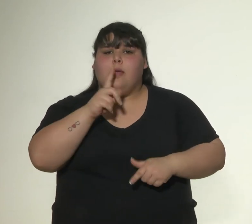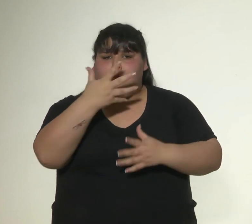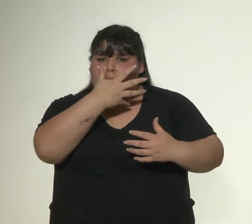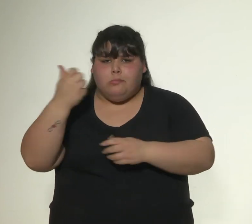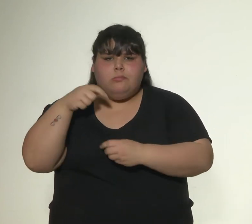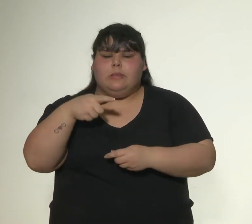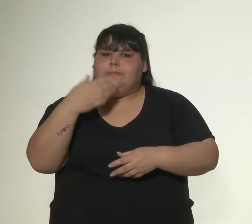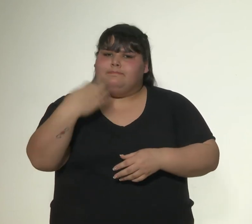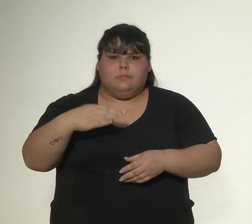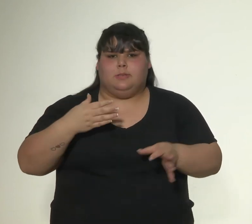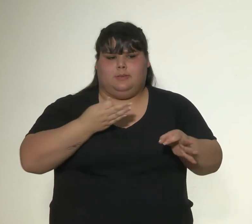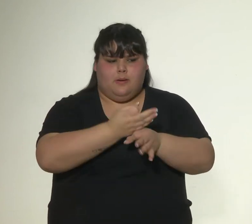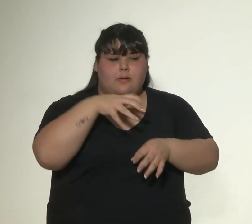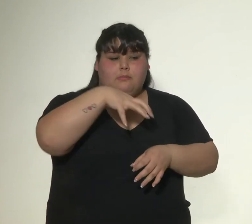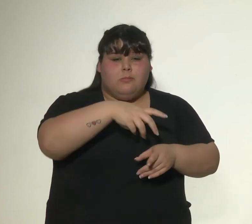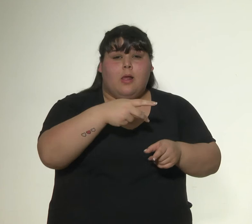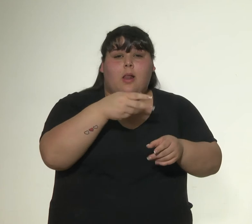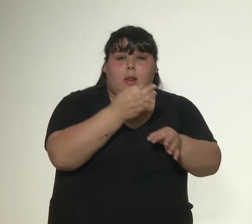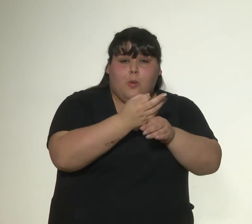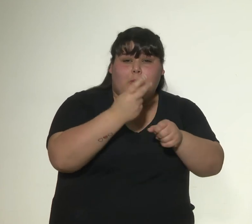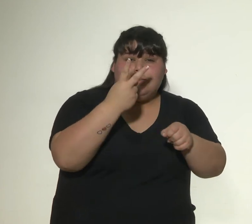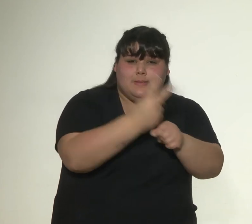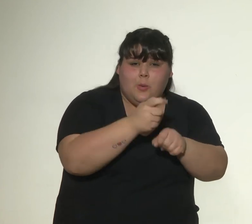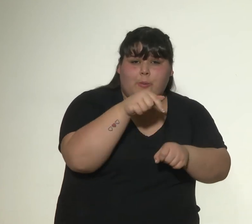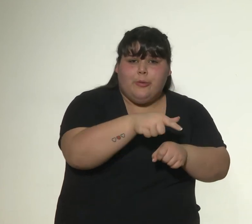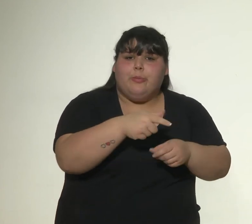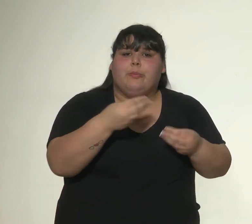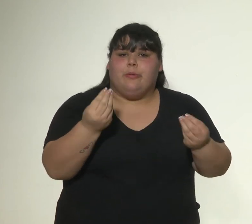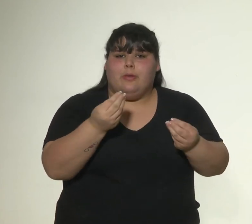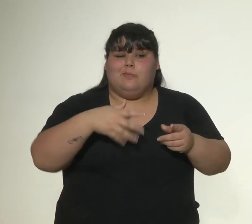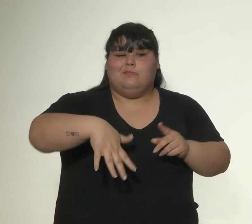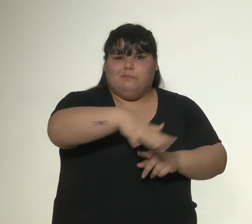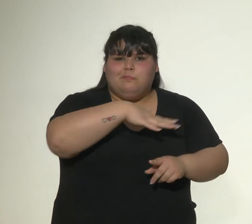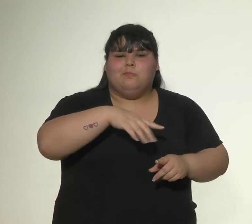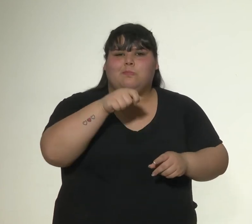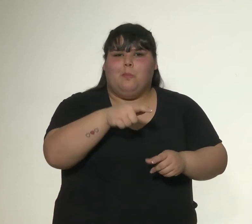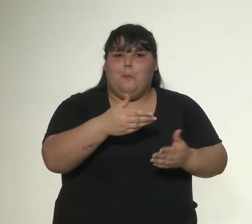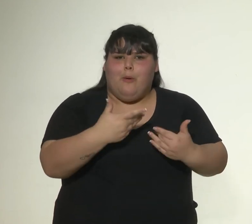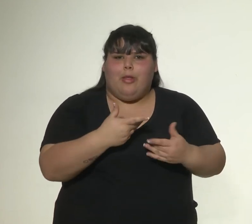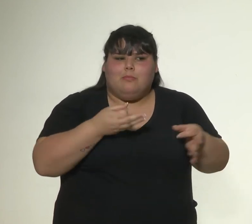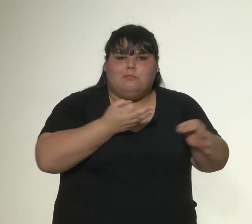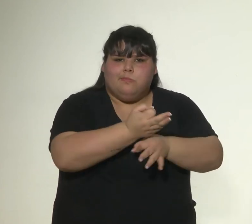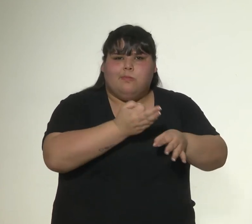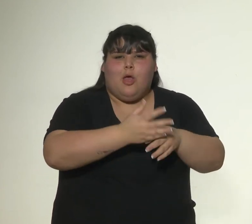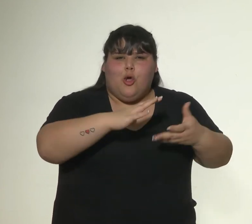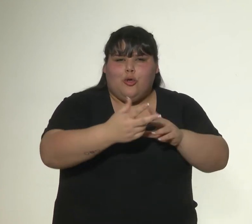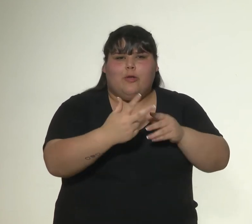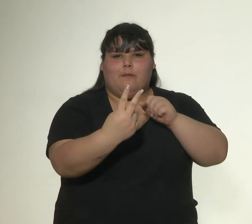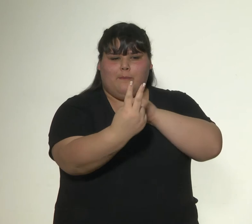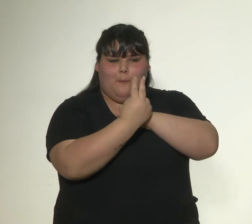ser abordada en la escuela secundaria, ya que es un espacio propicio para trabajar factores de protección.